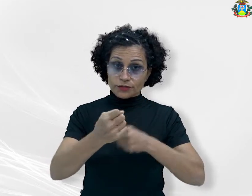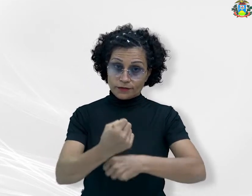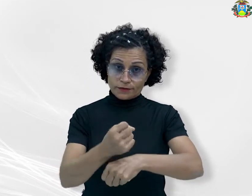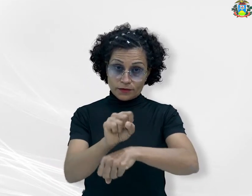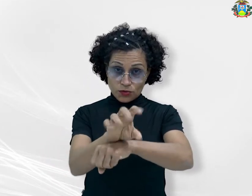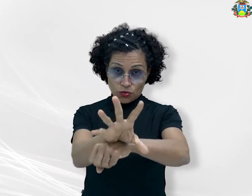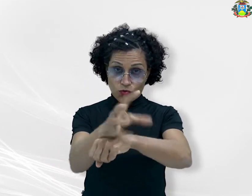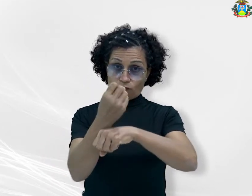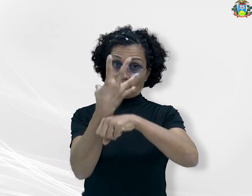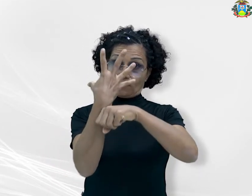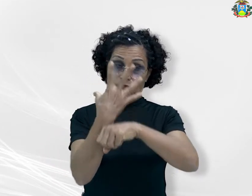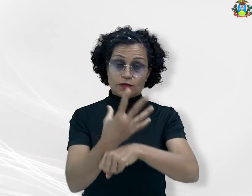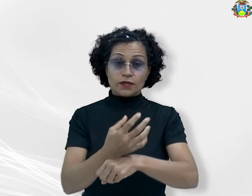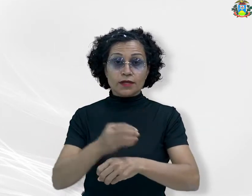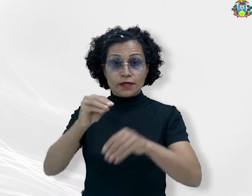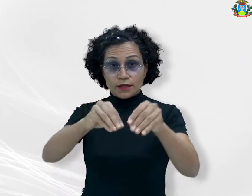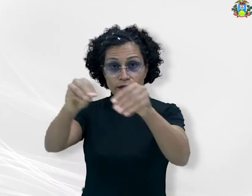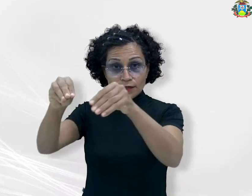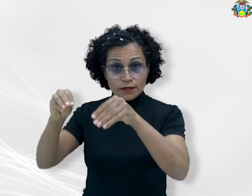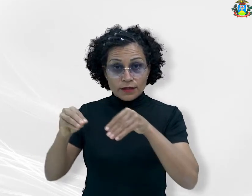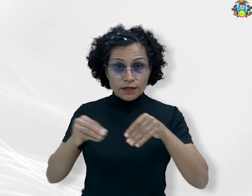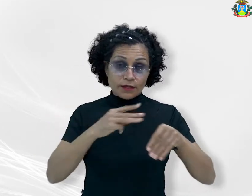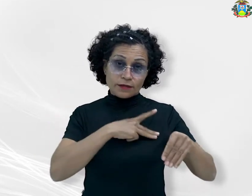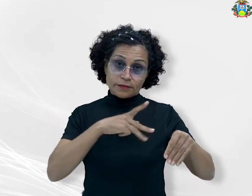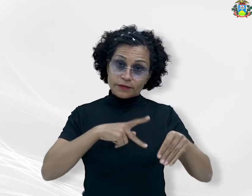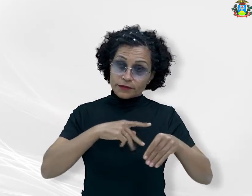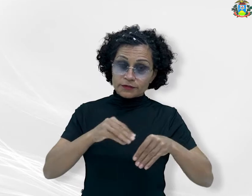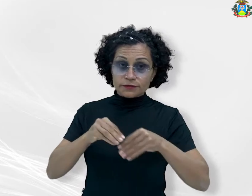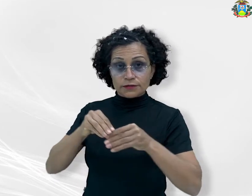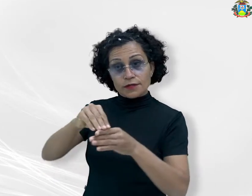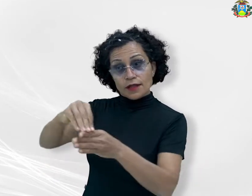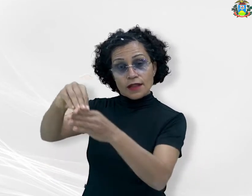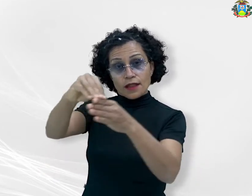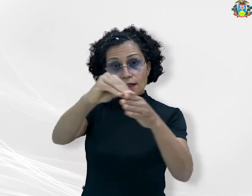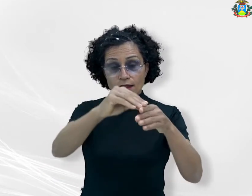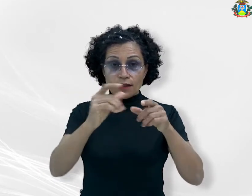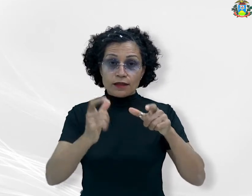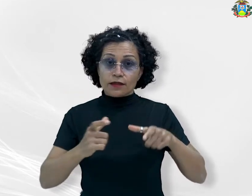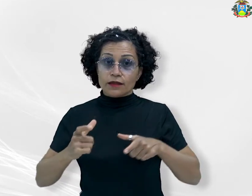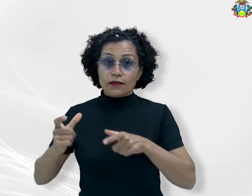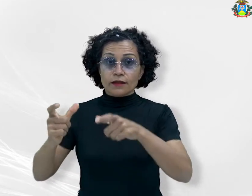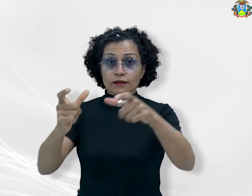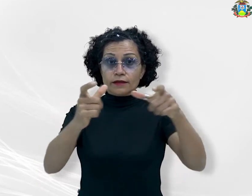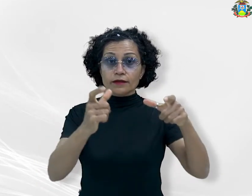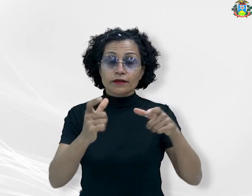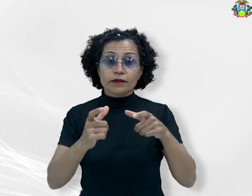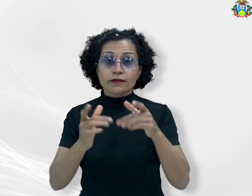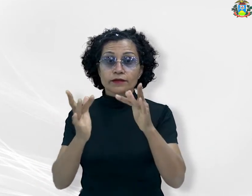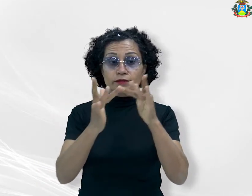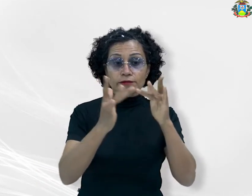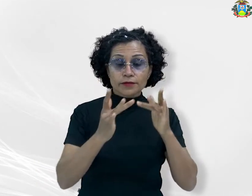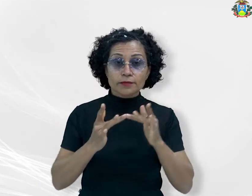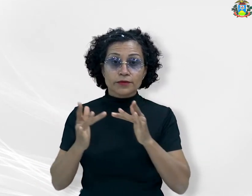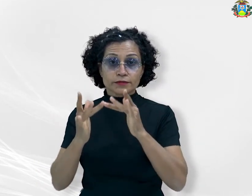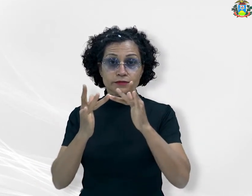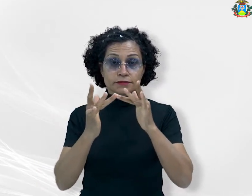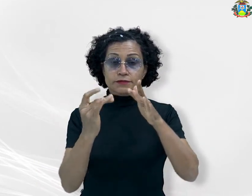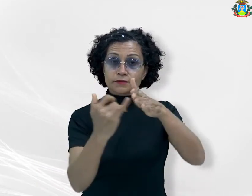consiste em levar atendimento do Ministério Público de Mato Grosso aos bairros e aproximar a instituição da comunidade. É a